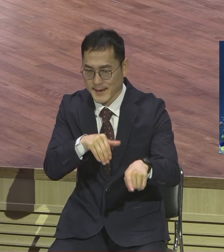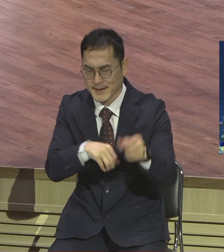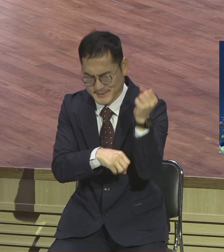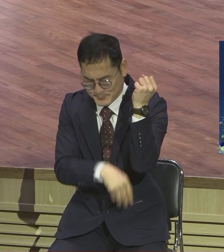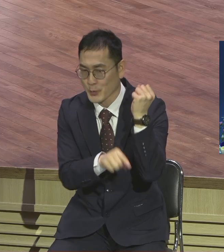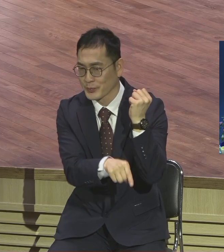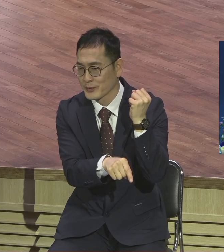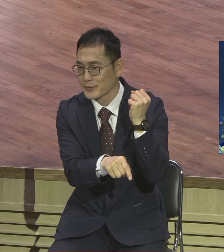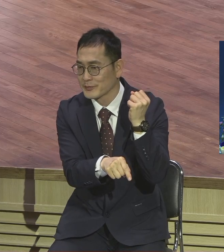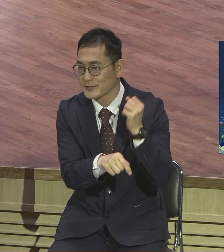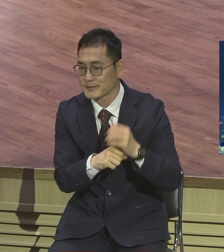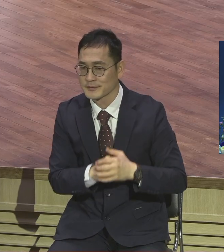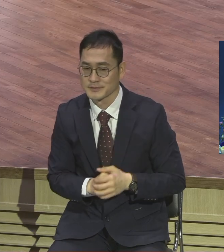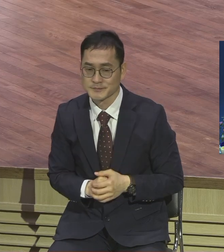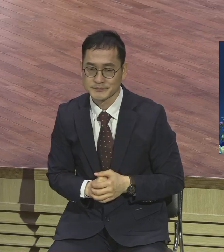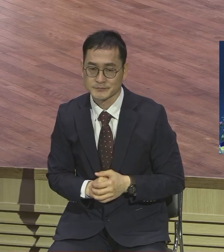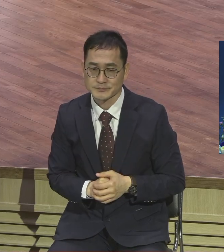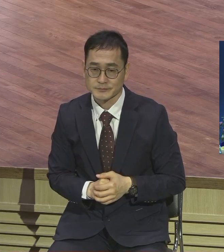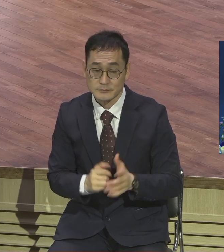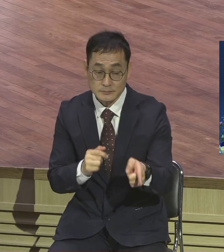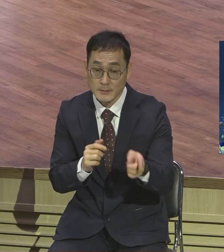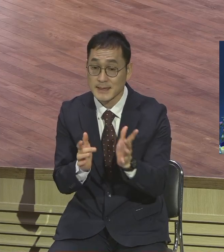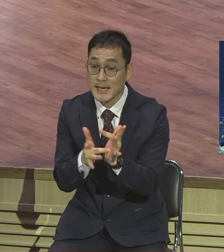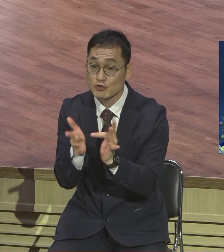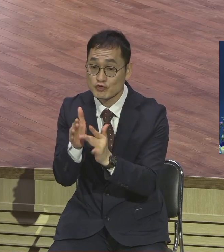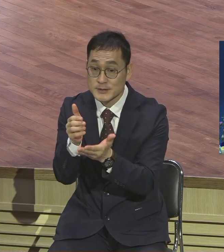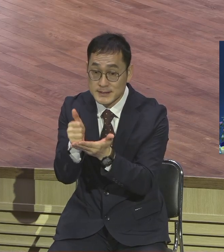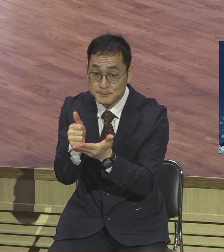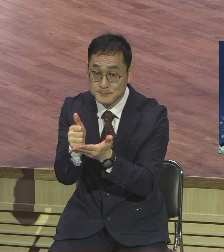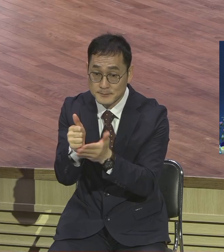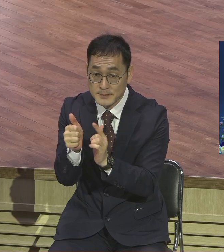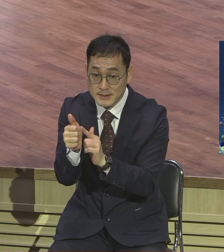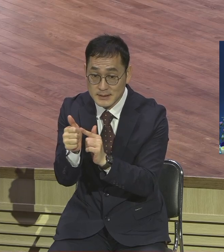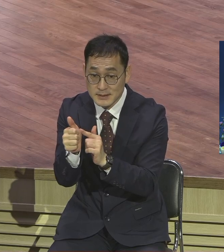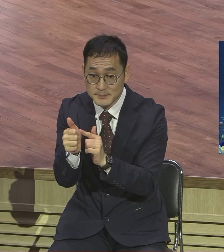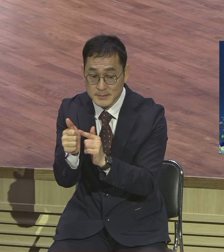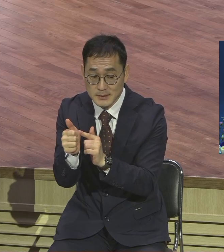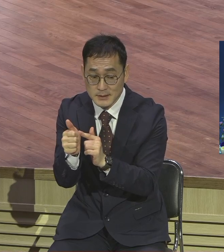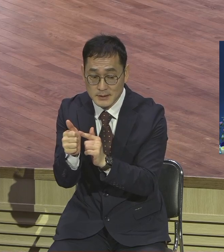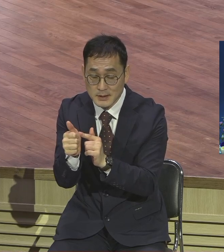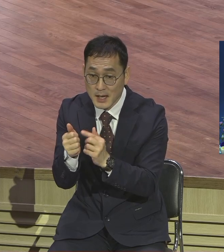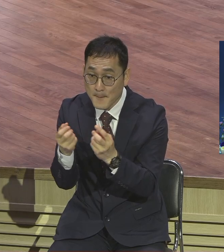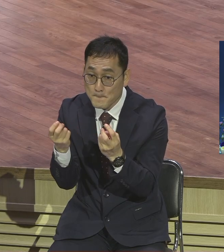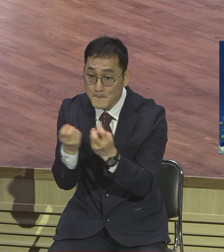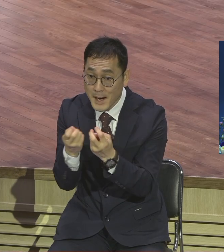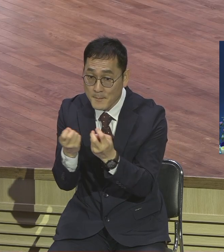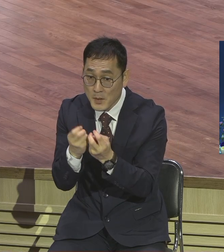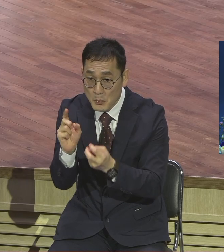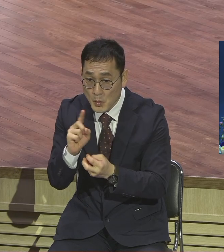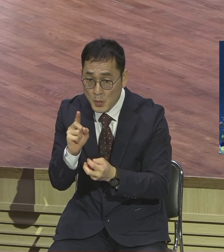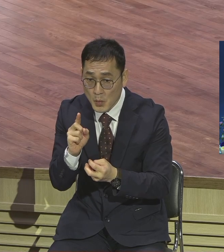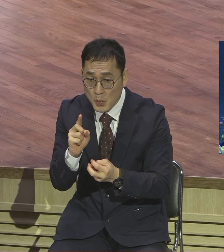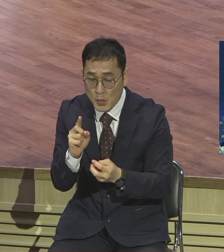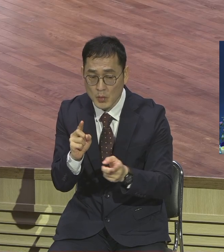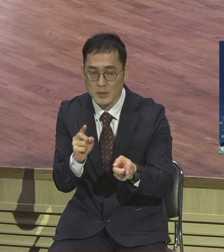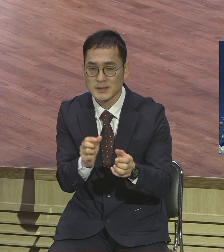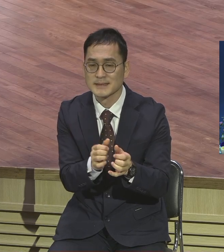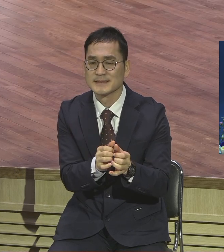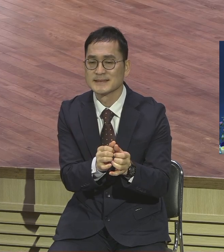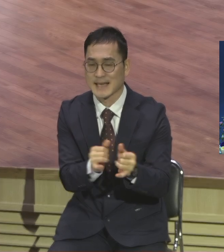책인데 예수님의 방법이 뭐냐 예수님의 방법은 사람이다 그래서 유명한 말이에요.